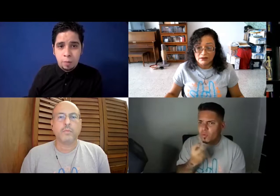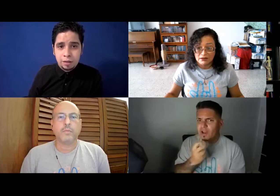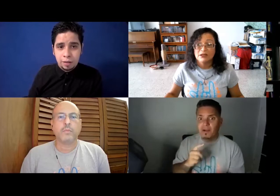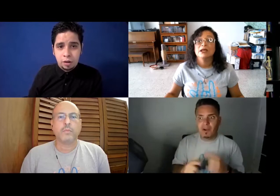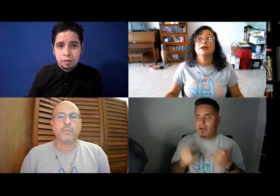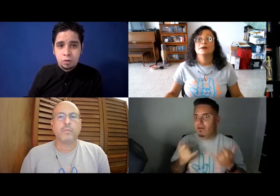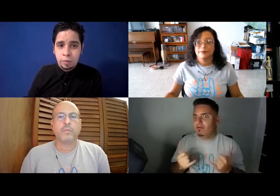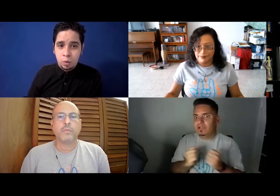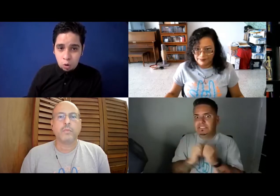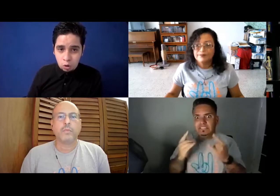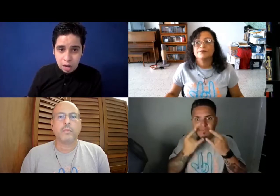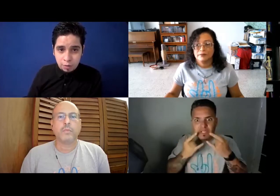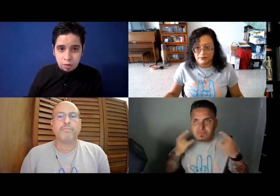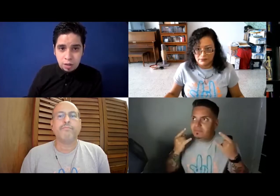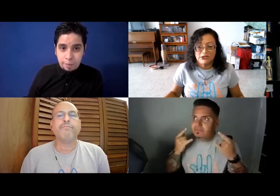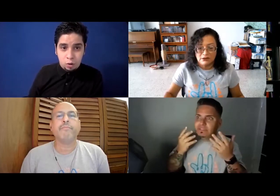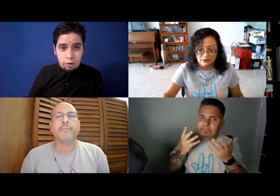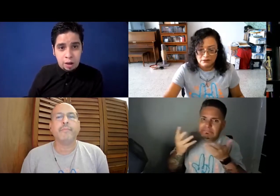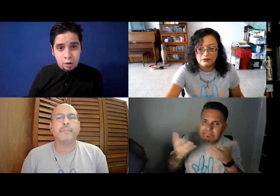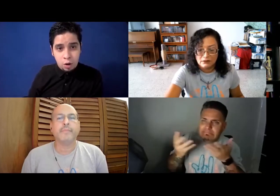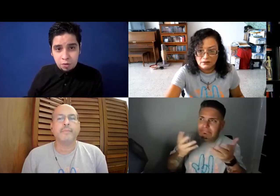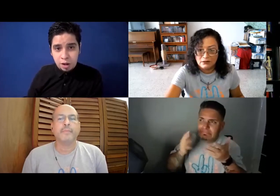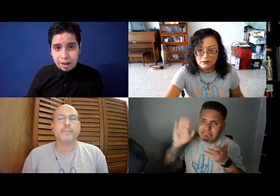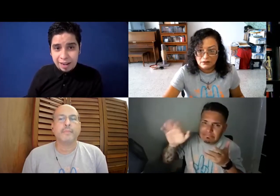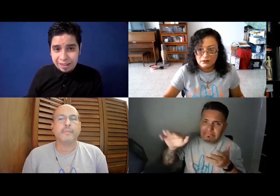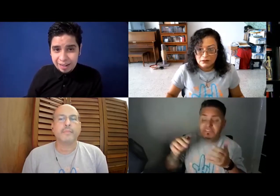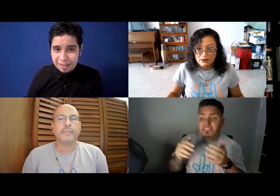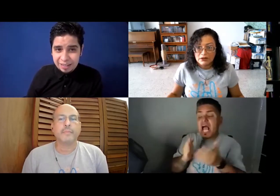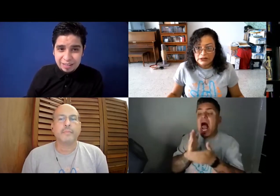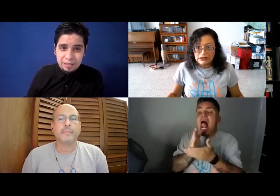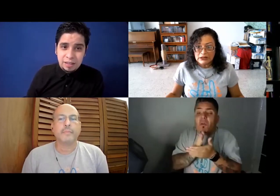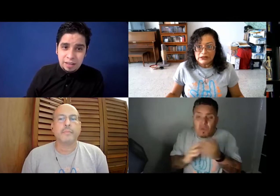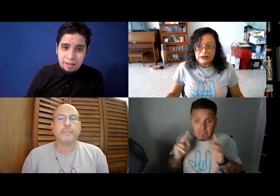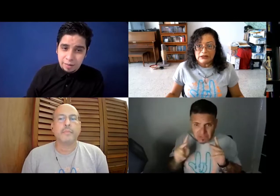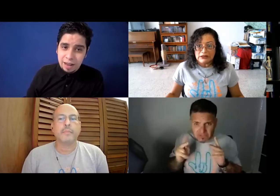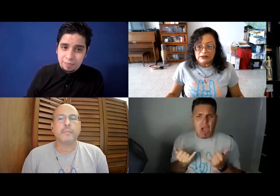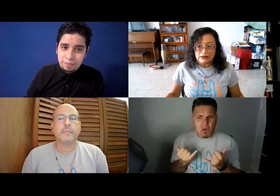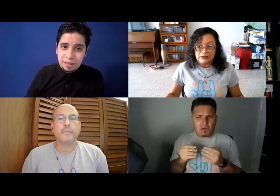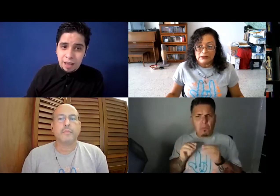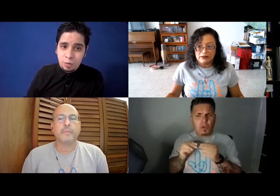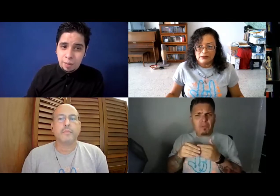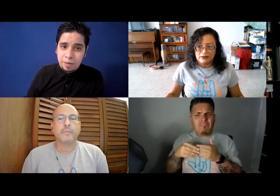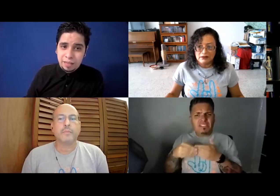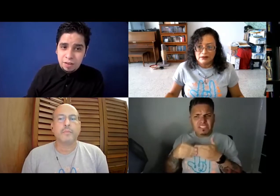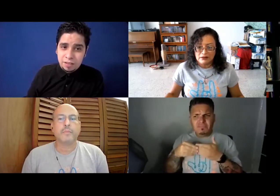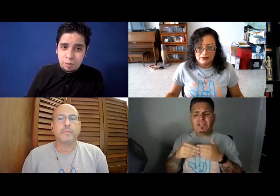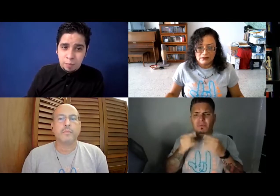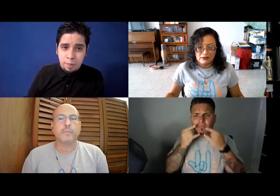parte de lo que dicen, me comunico con los labios, pero ahora con el proceso de la mascarilla, ¿verdad? A muchas veces es difícil, porque por ejemplo,